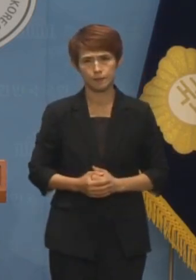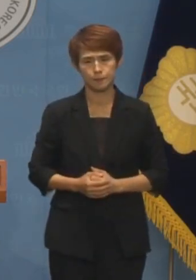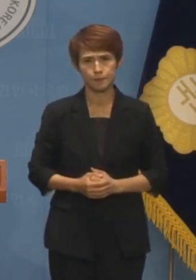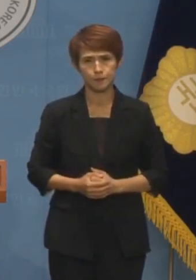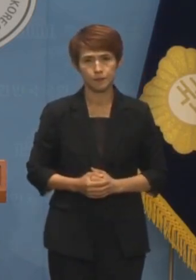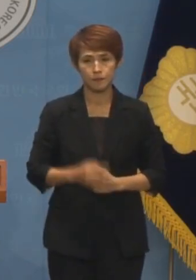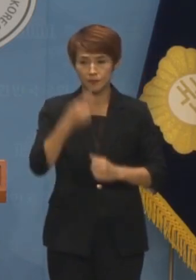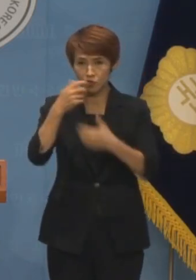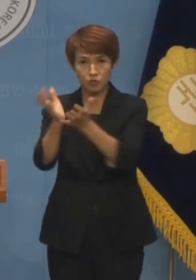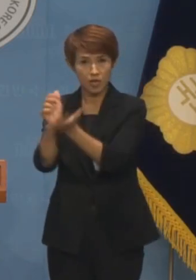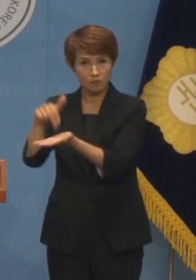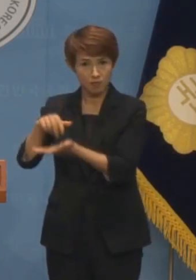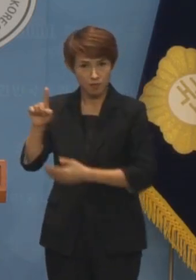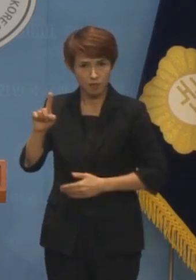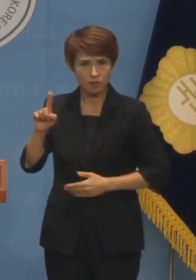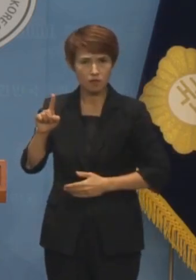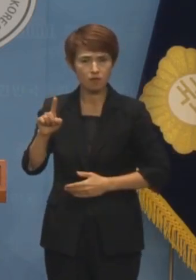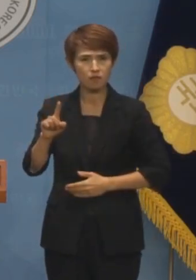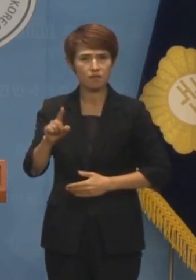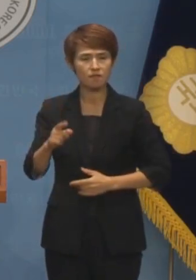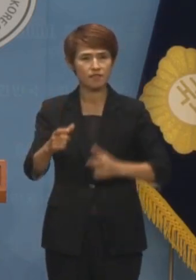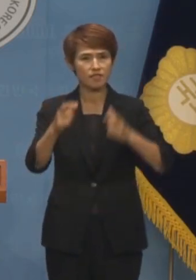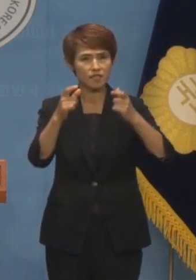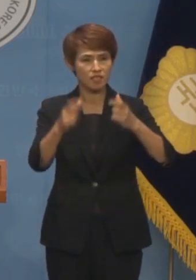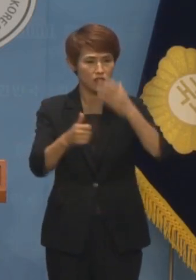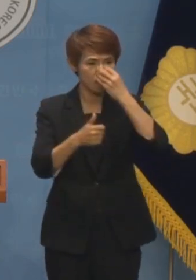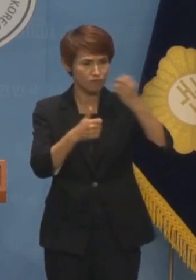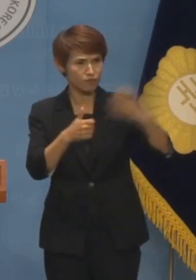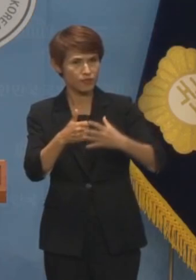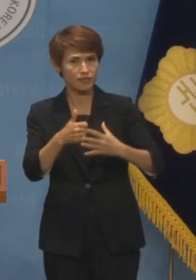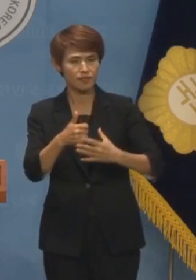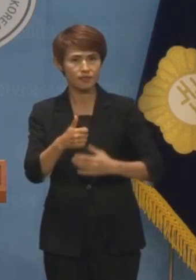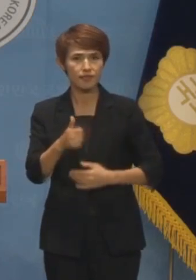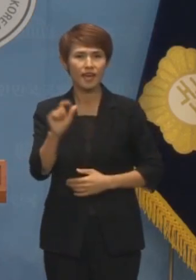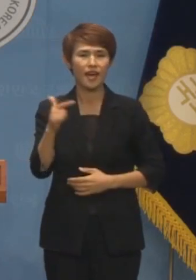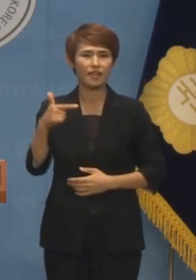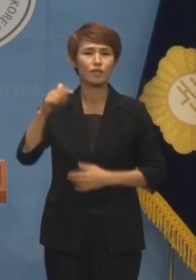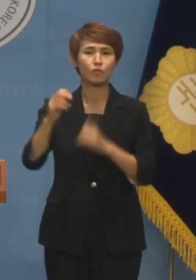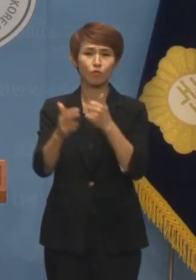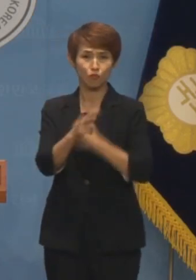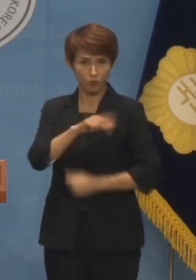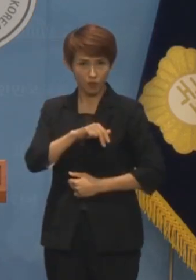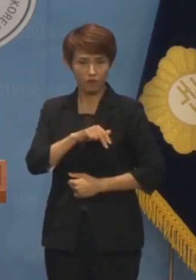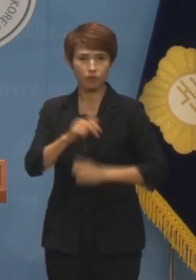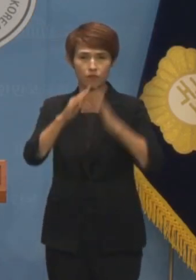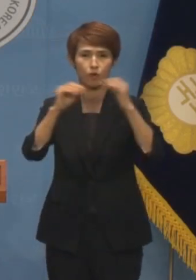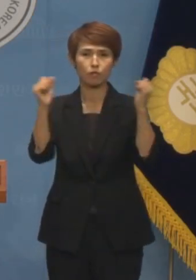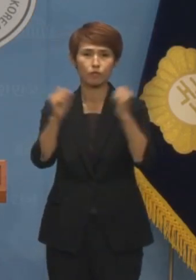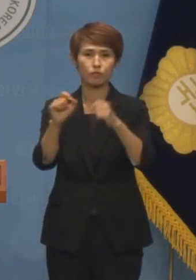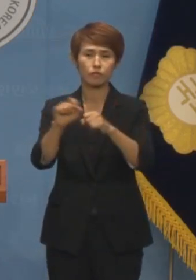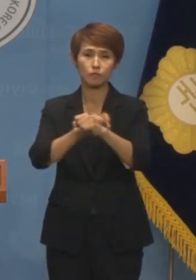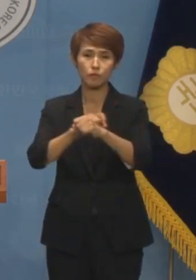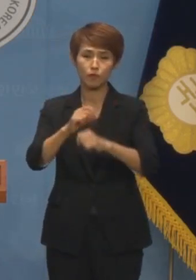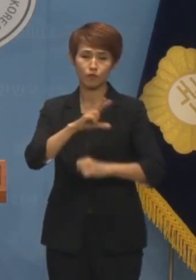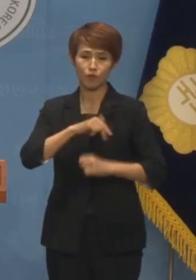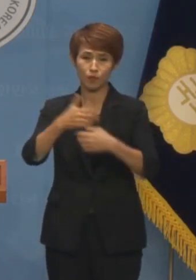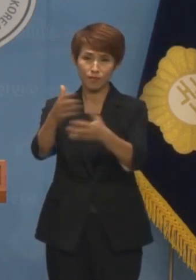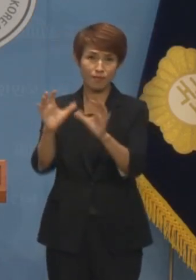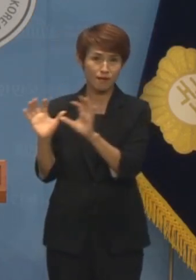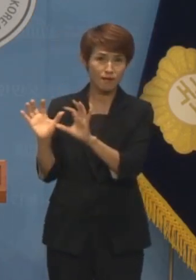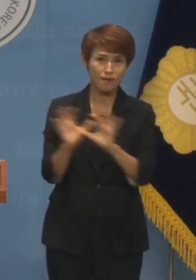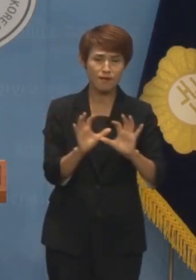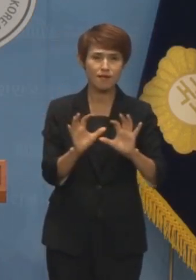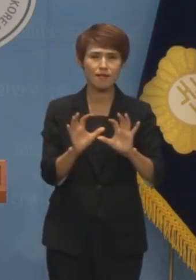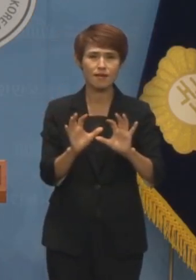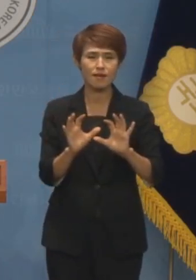민주당은 지역 비하 발언이라며 한준호 의원과 전북특별자치도 국회의원 일동이 당